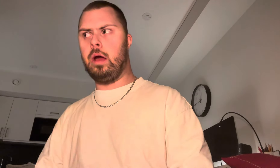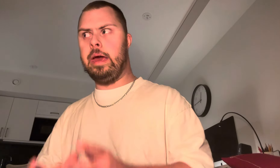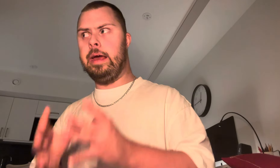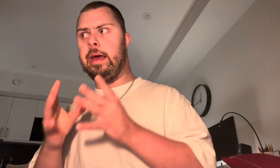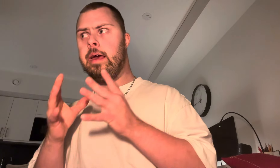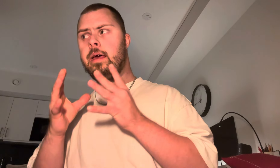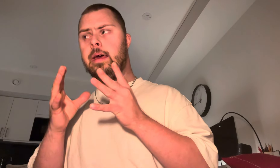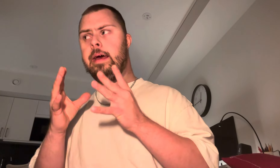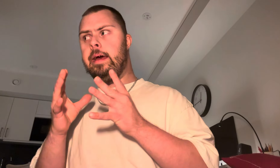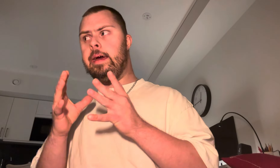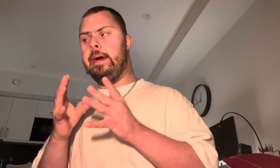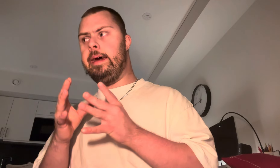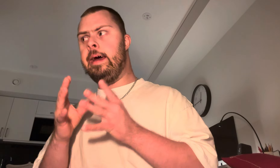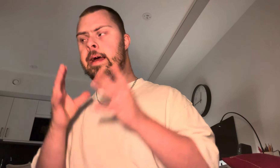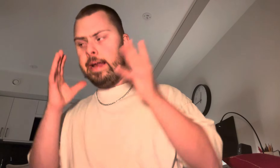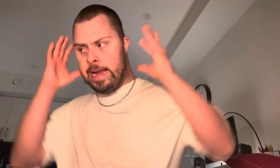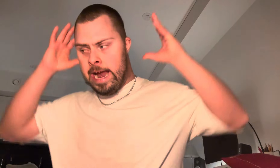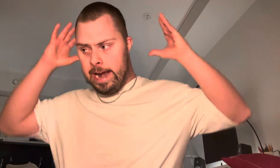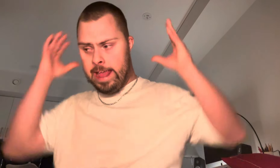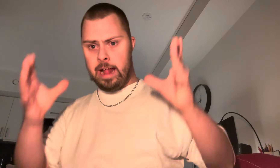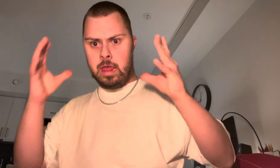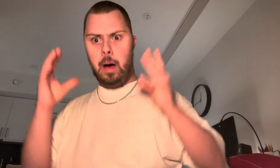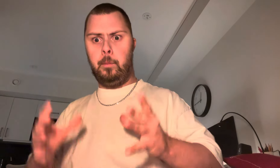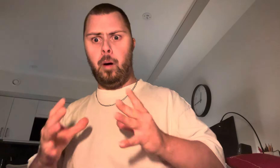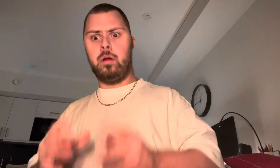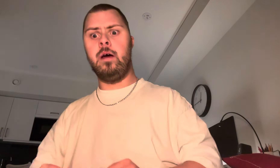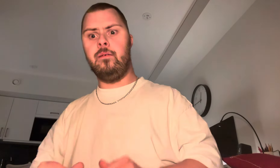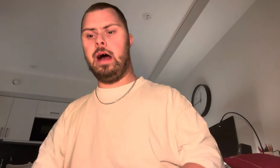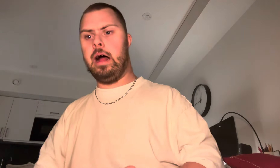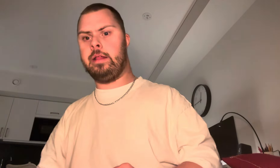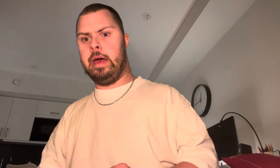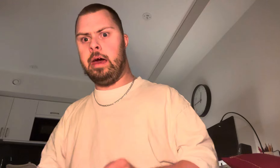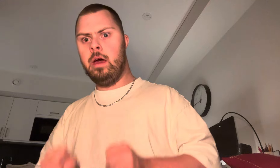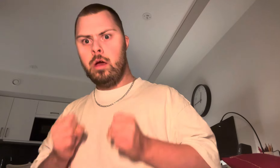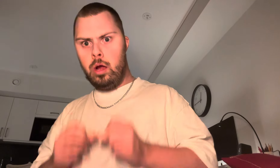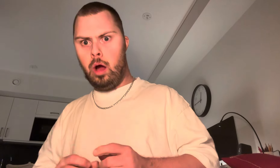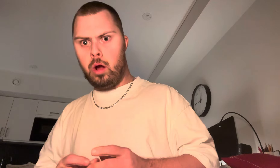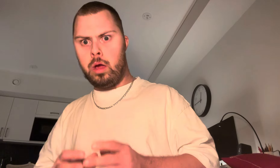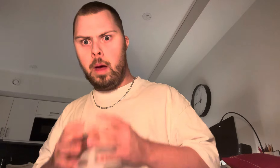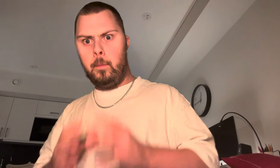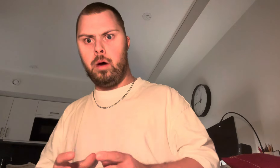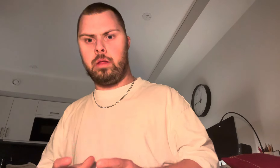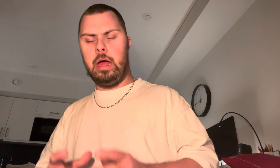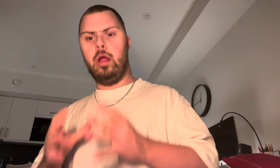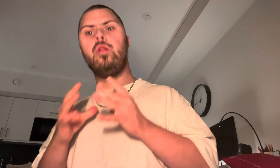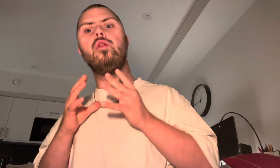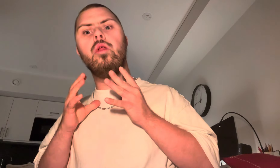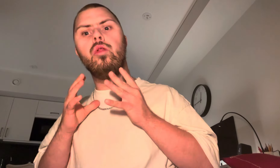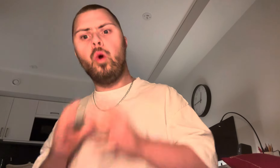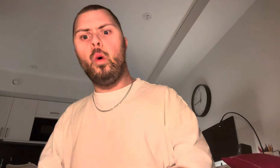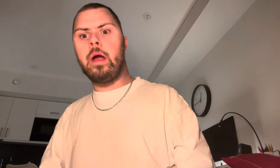rensa bort. för att jag måste några